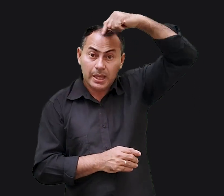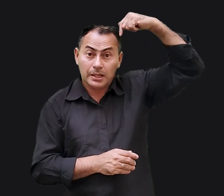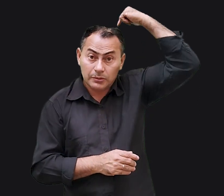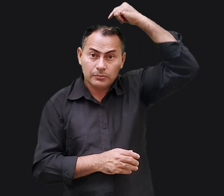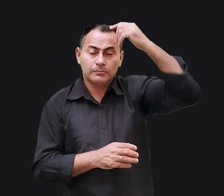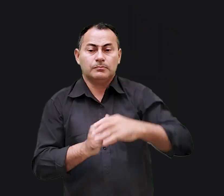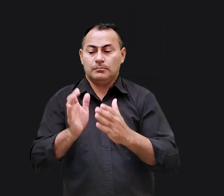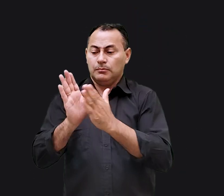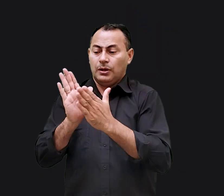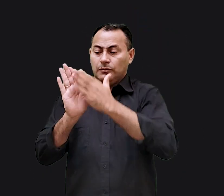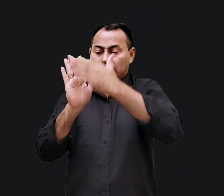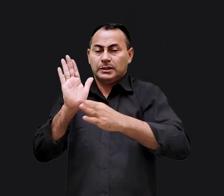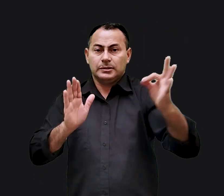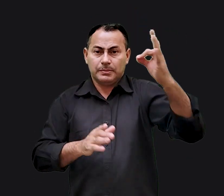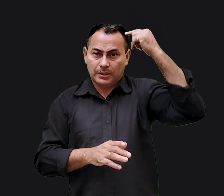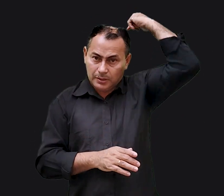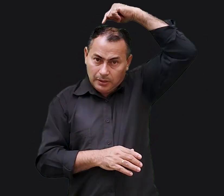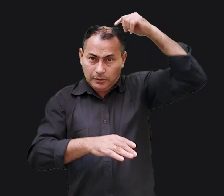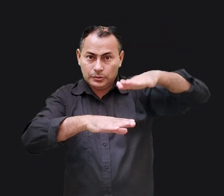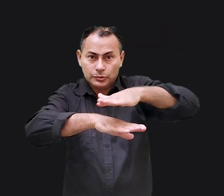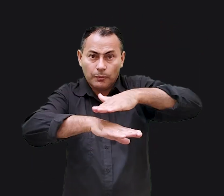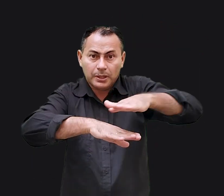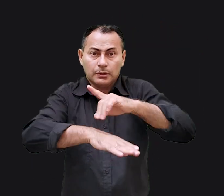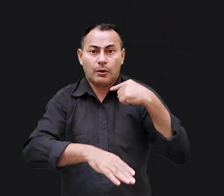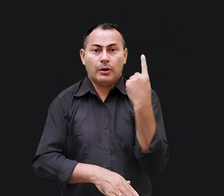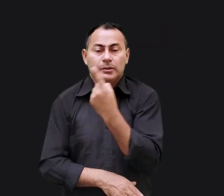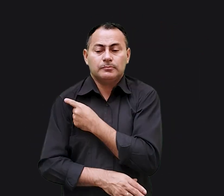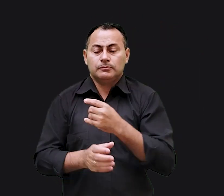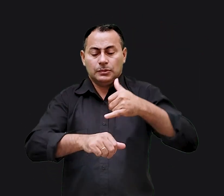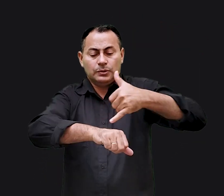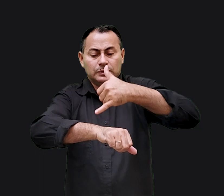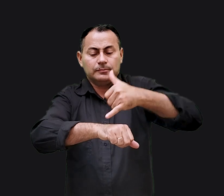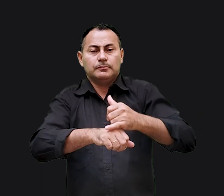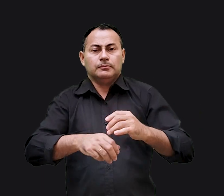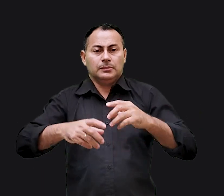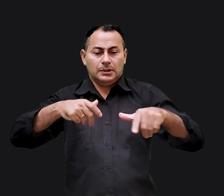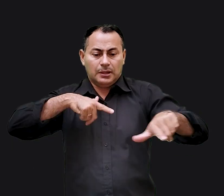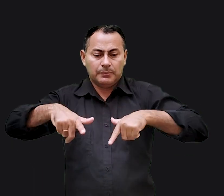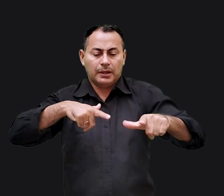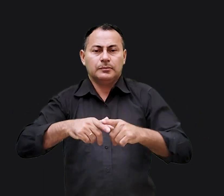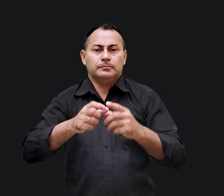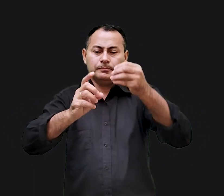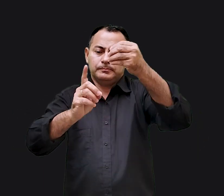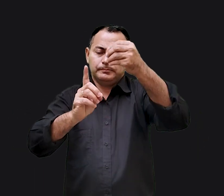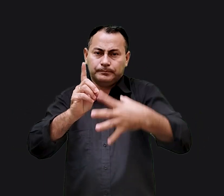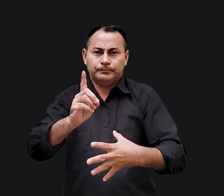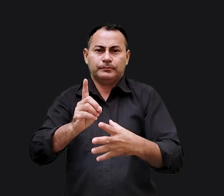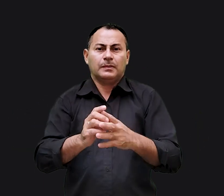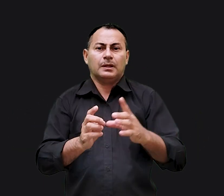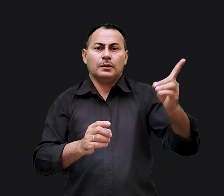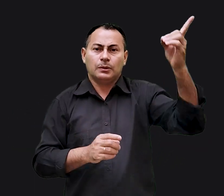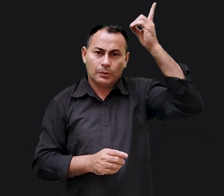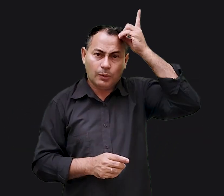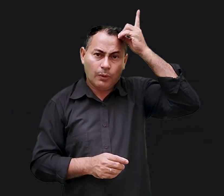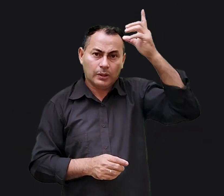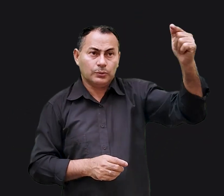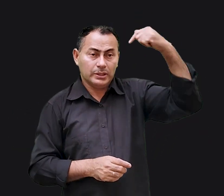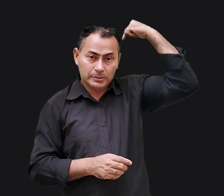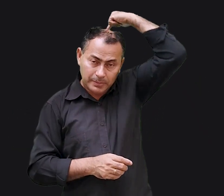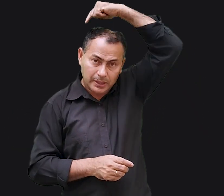Espírito. A prova de que o Espírito Santo está sobre nós, nos ungindo para o ministério, é descrita como dons